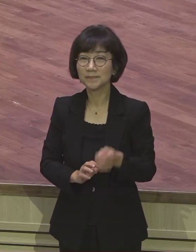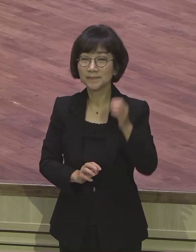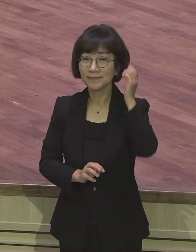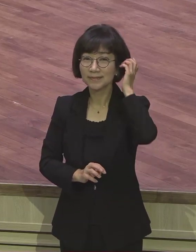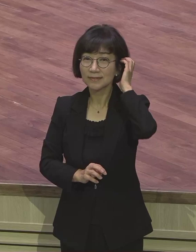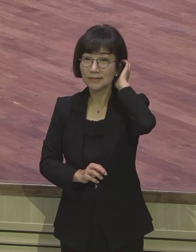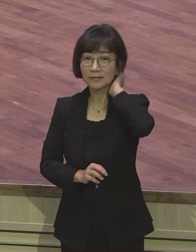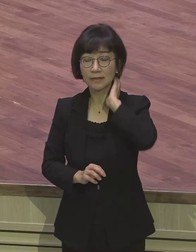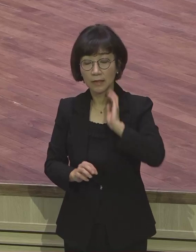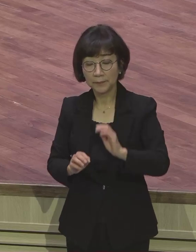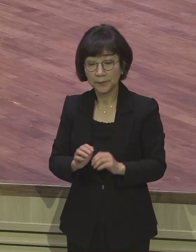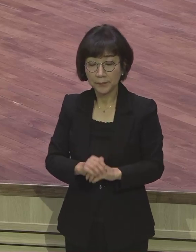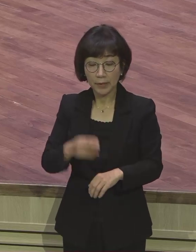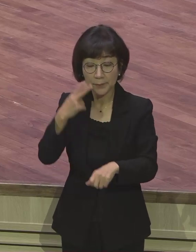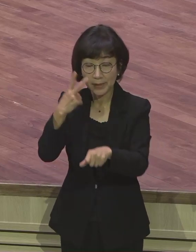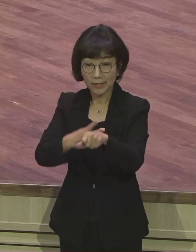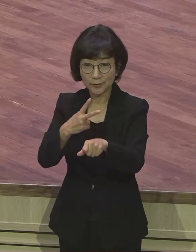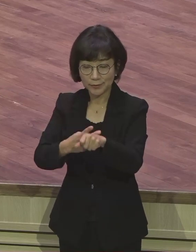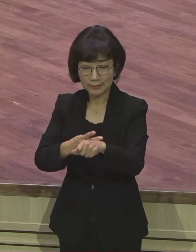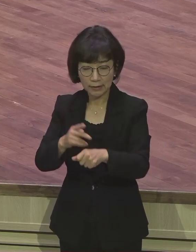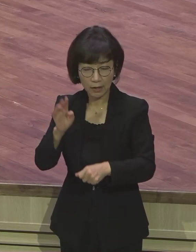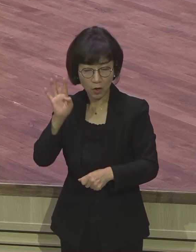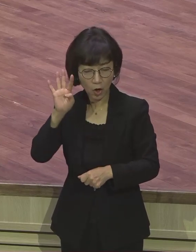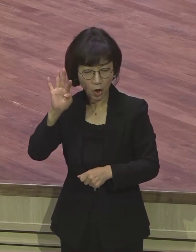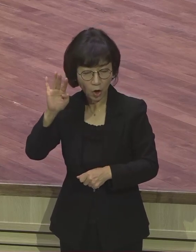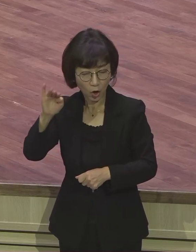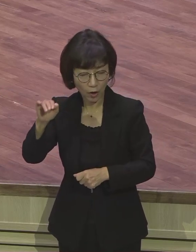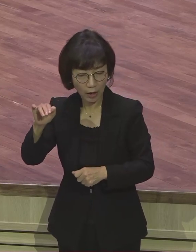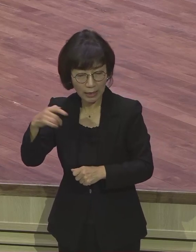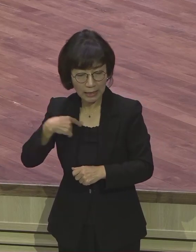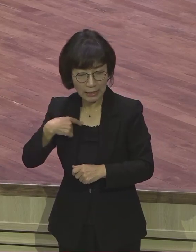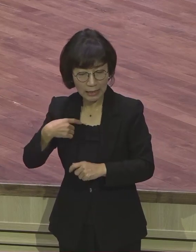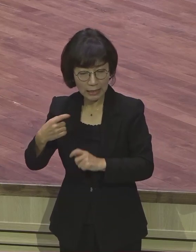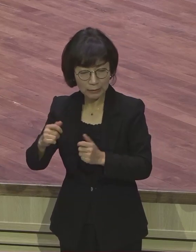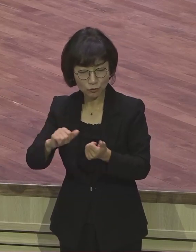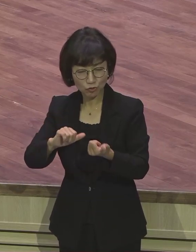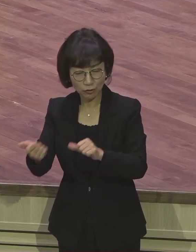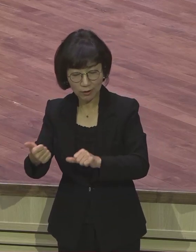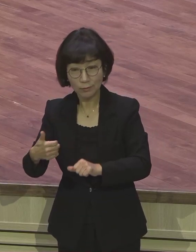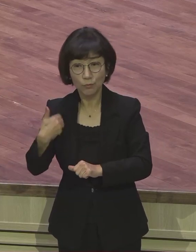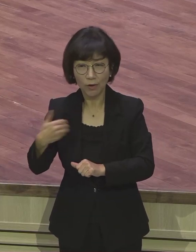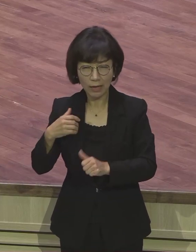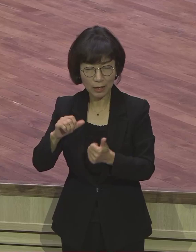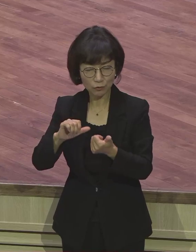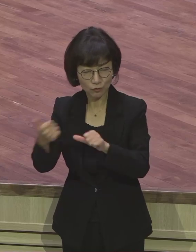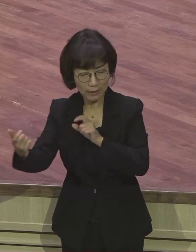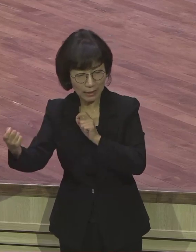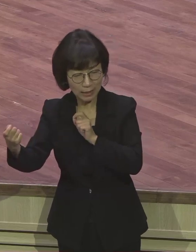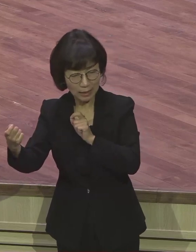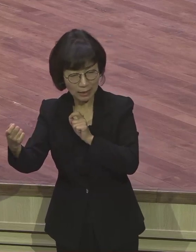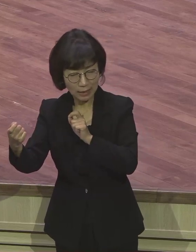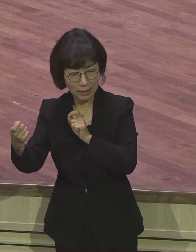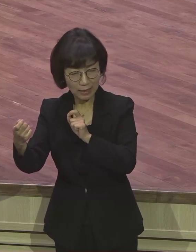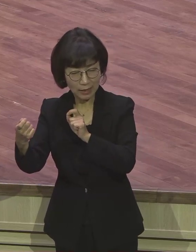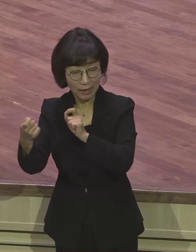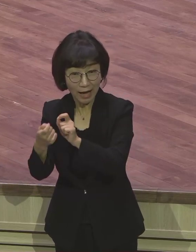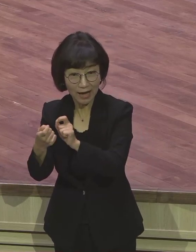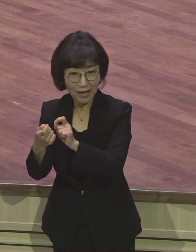그야말로 한치의 앞을 알 수가 없는 하루하루 하루하루를 그렇게